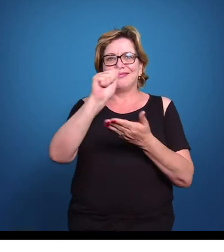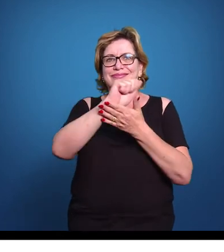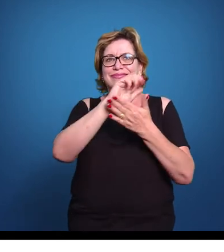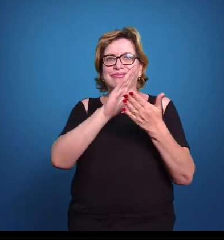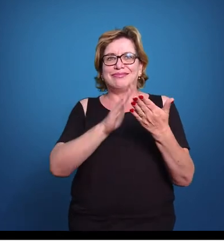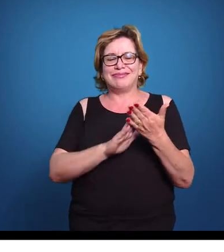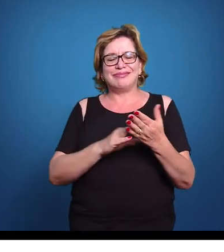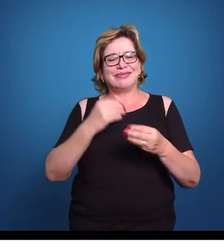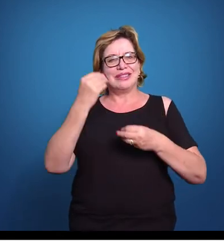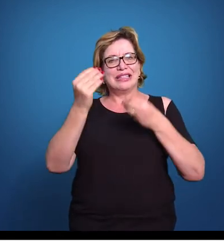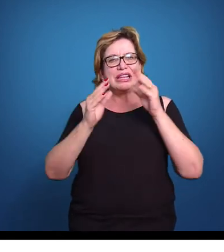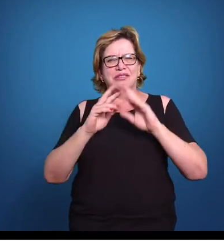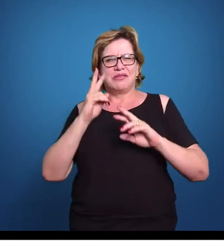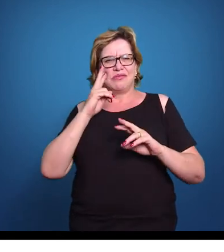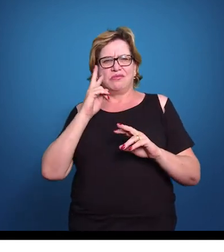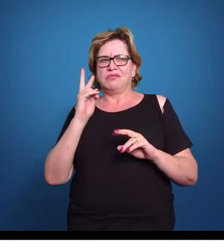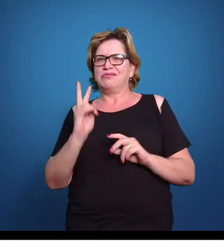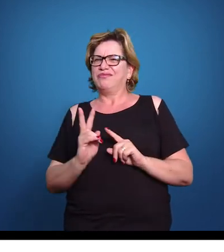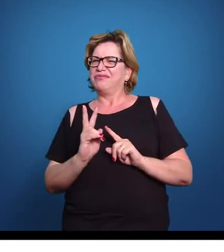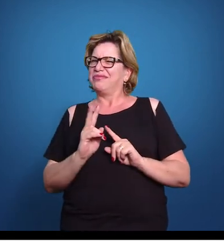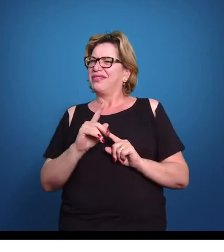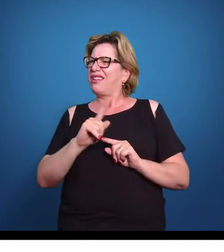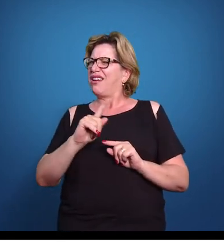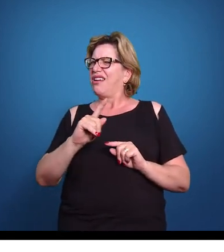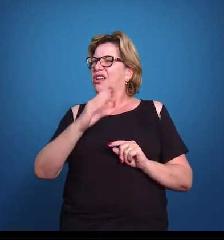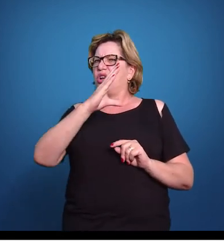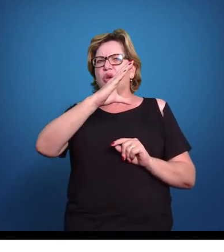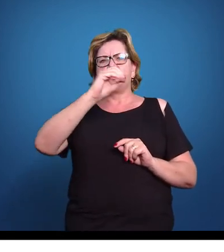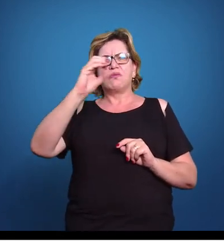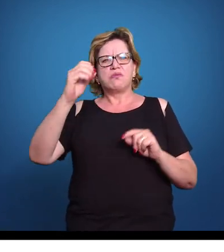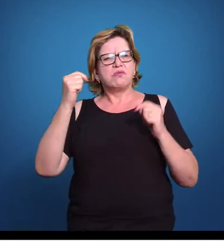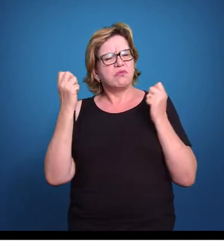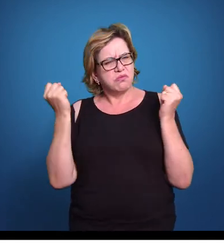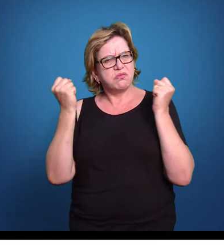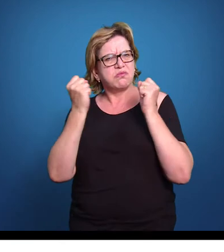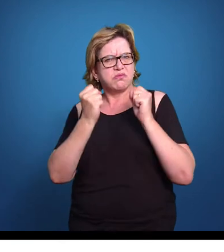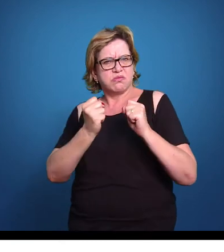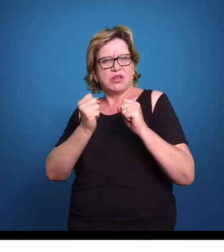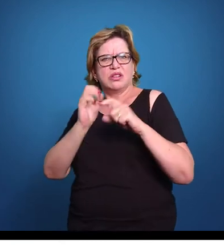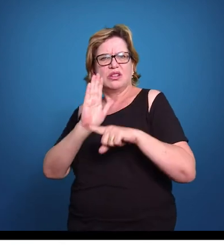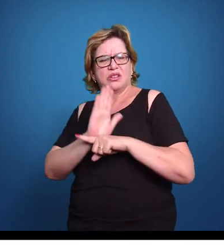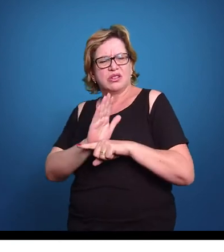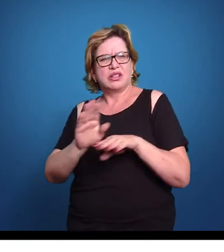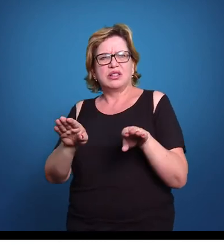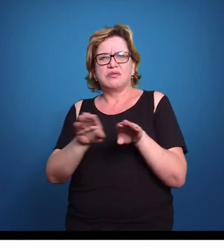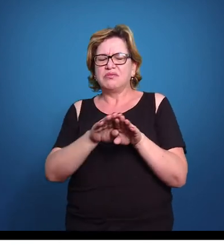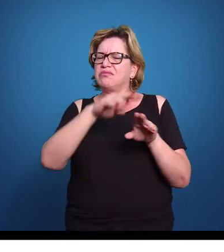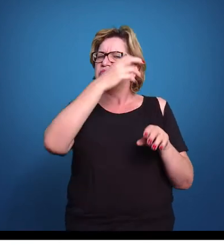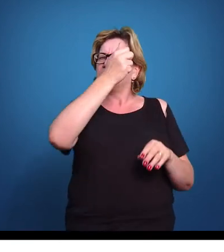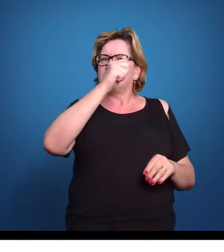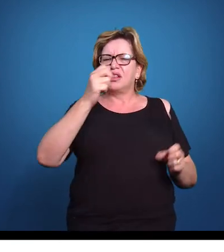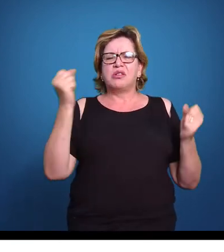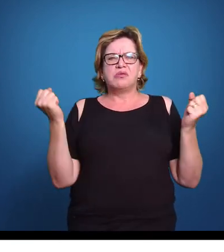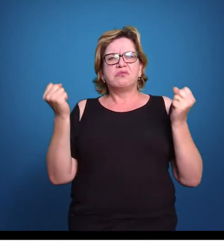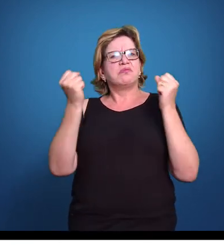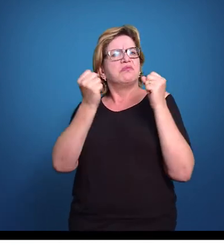que alguém olhou e falou, não, a cooperativa também, o associativismo também pode estar